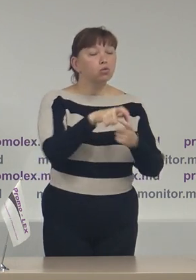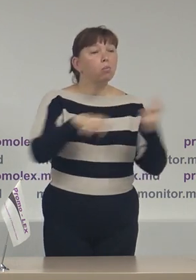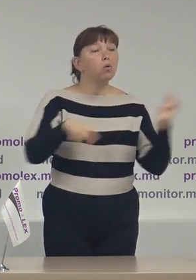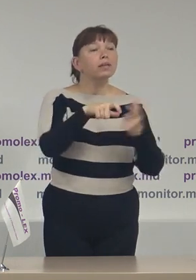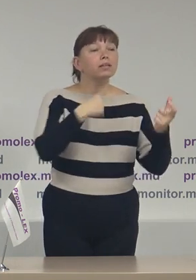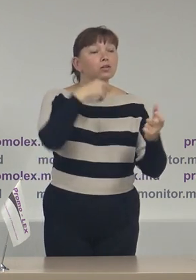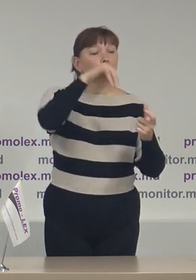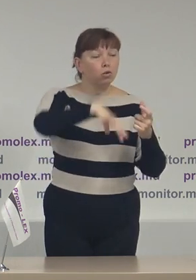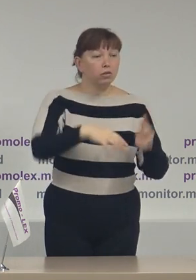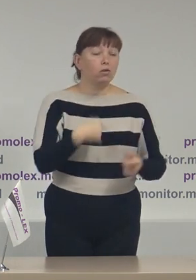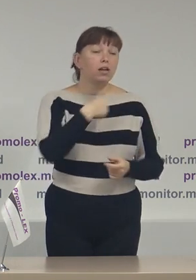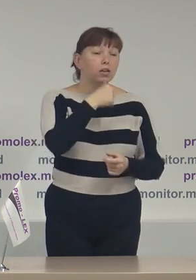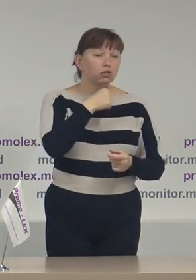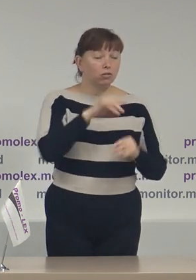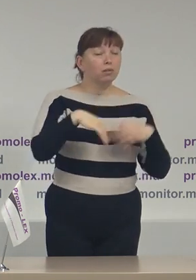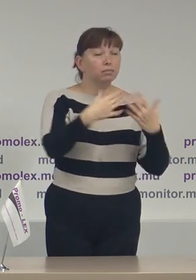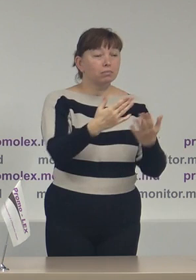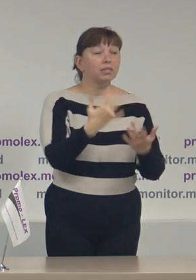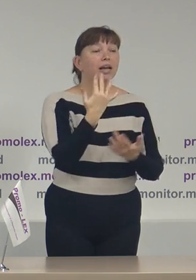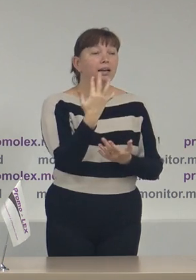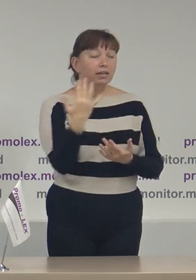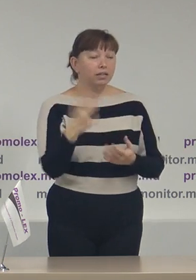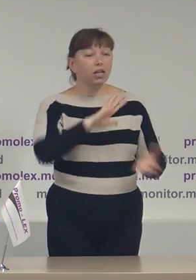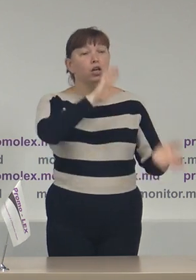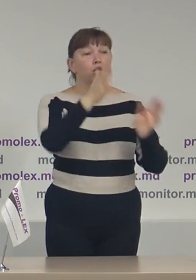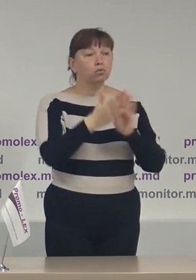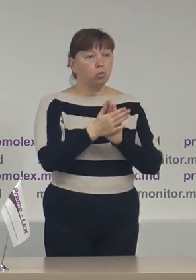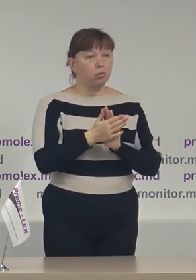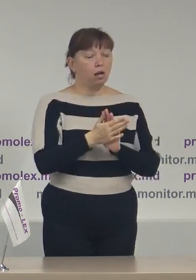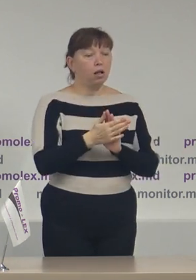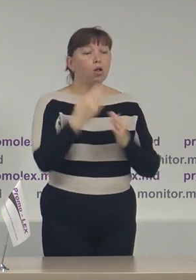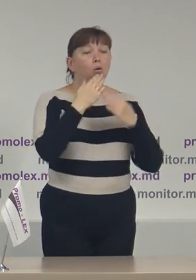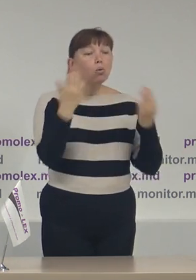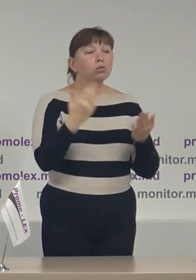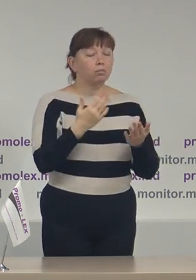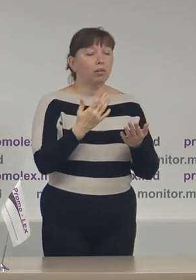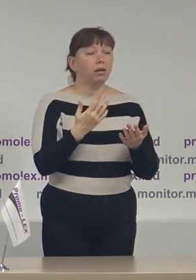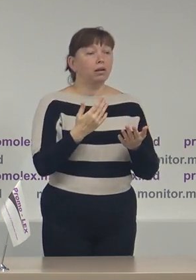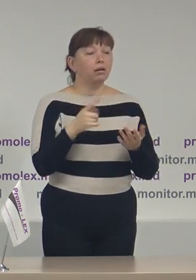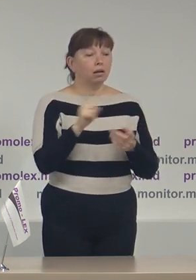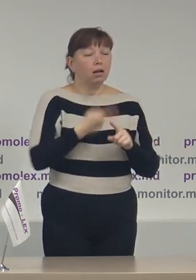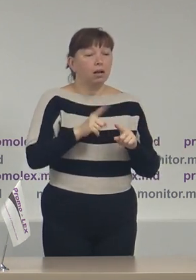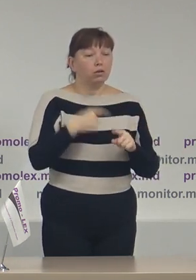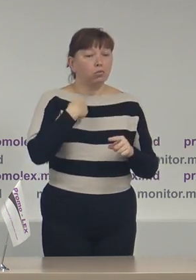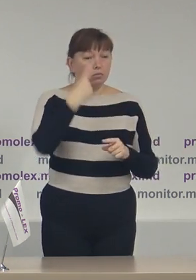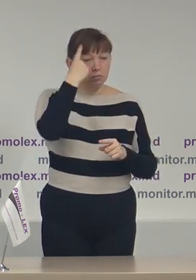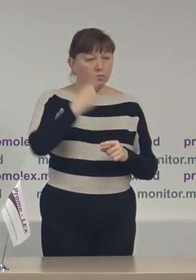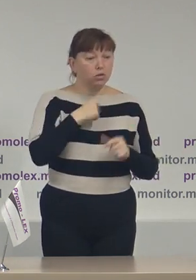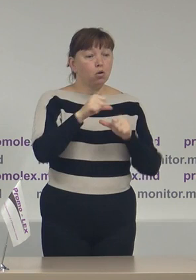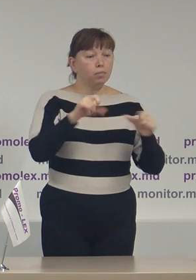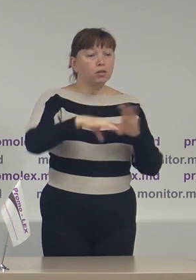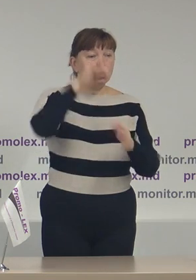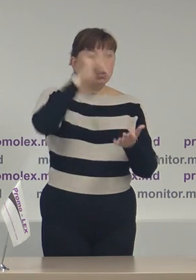încercăm să prezentăm câteva cifre în total ultimele date prezentate public de Comisia Electorală